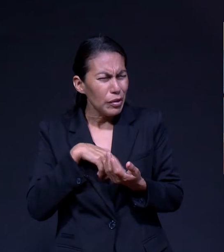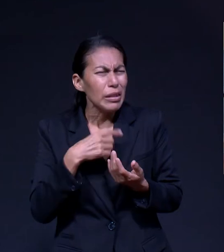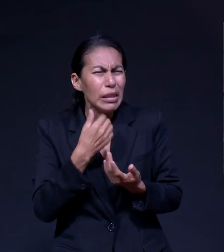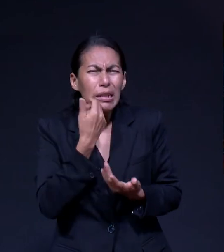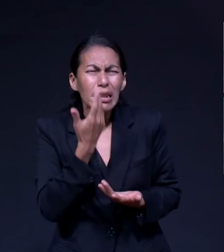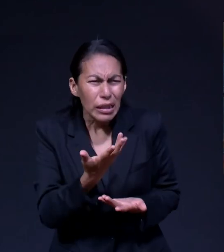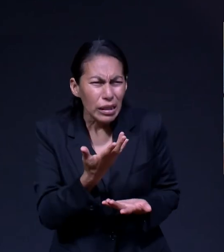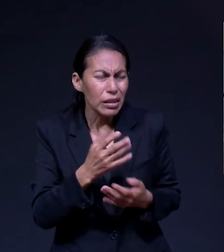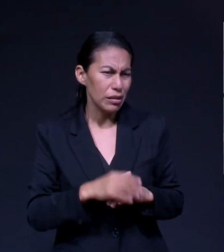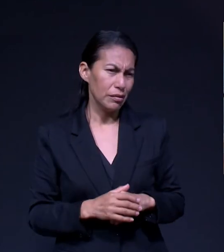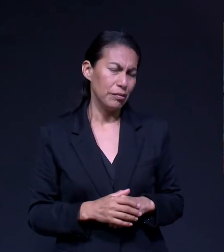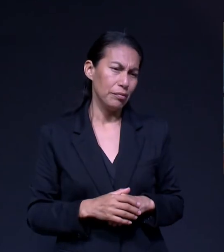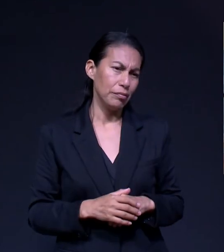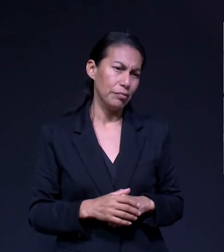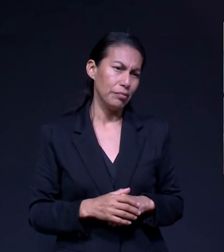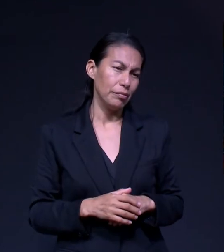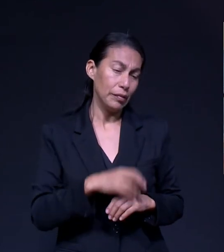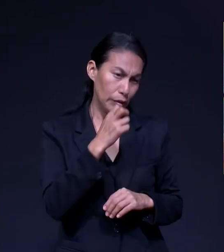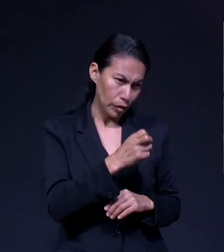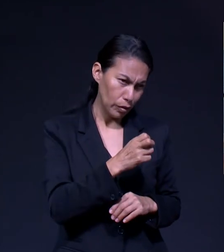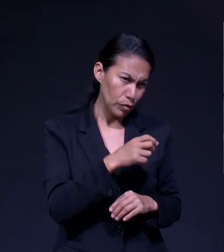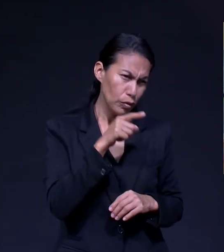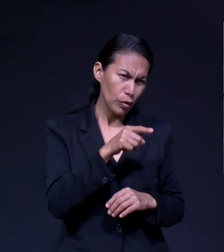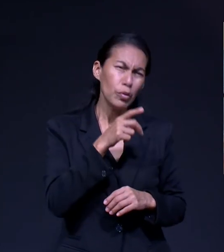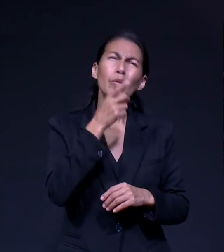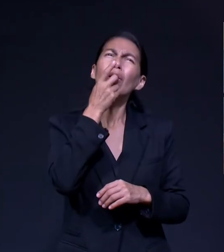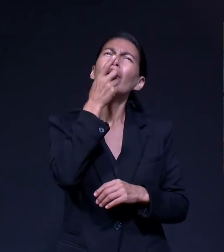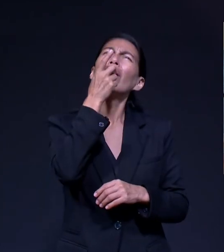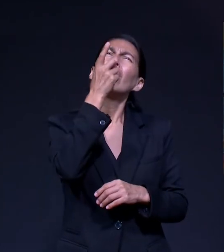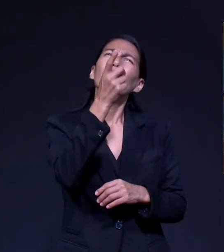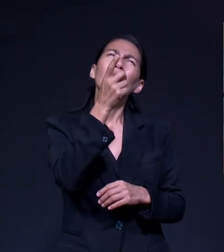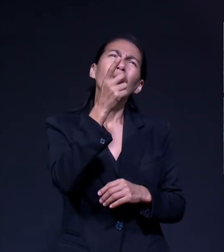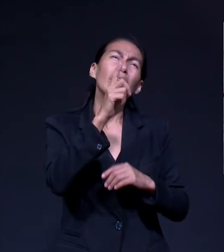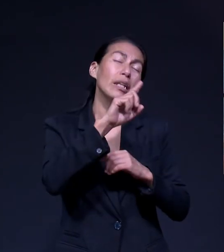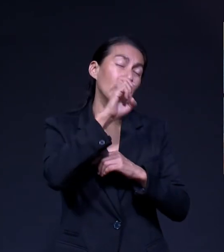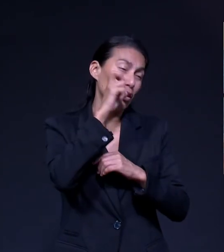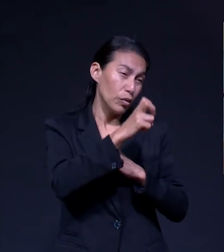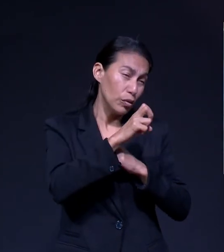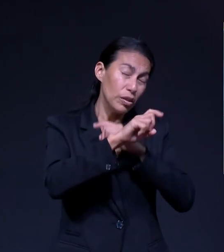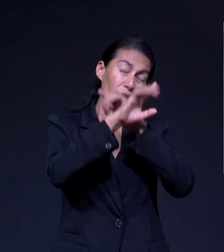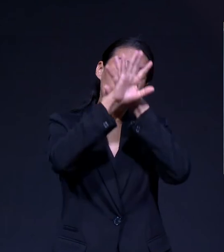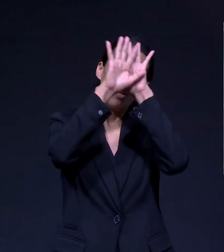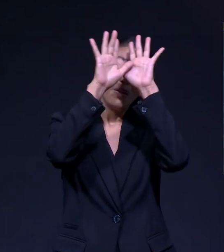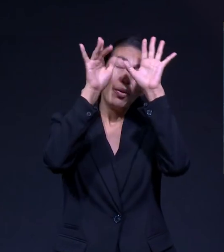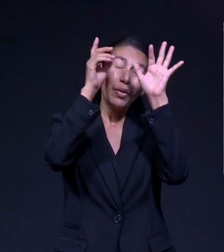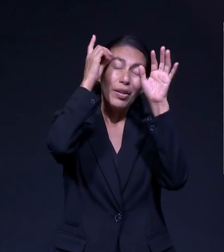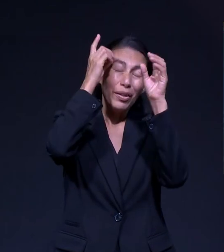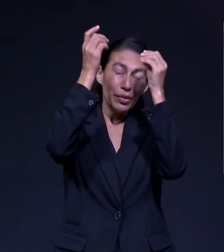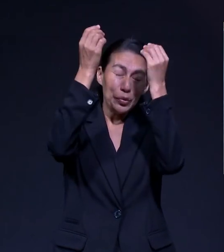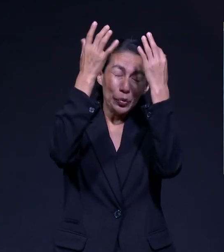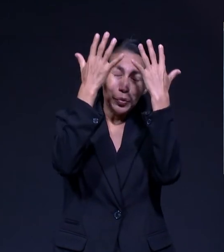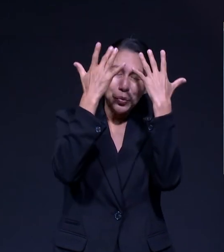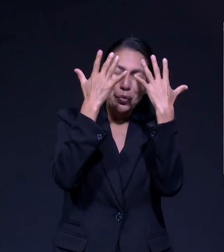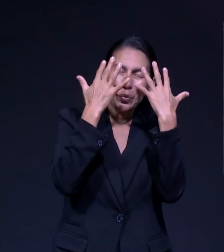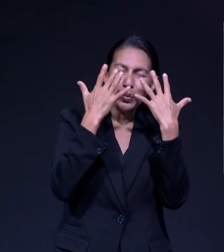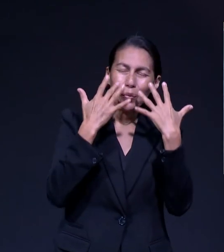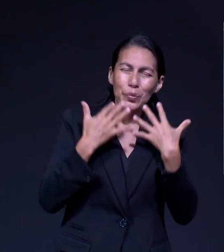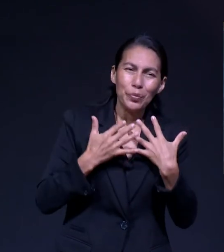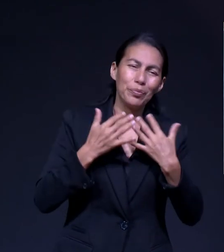Y que eso sea Un deseo Para que la gloria De Dios Pueda brillarse Porque en ese Digámoslo así